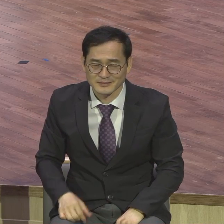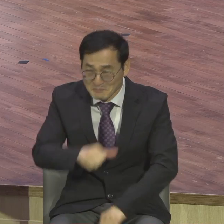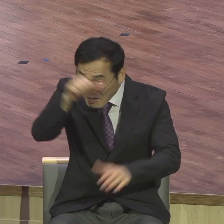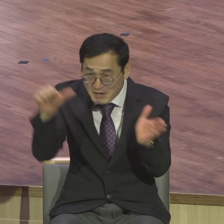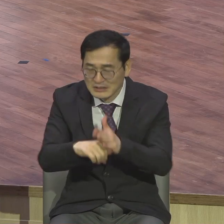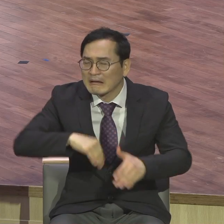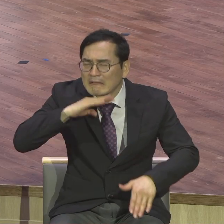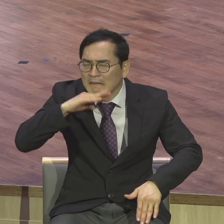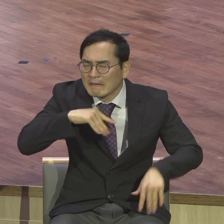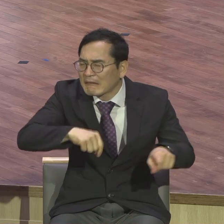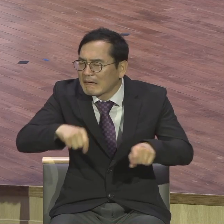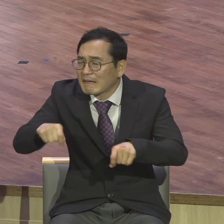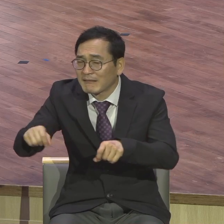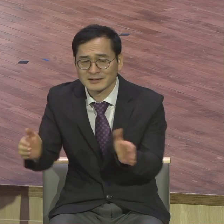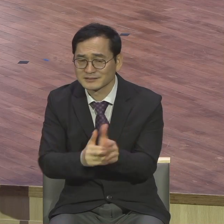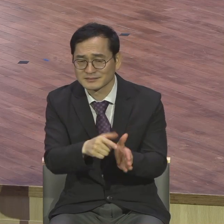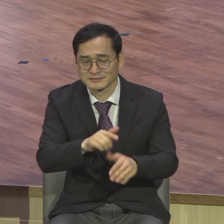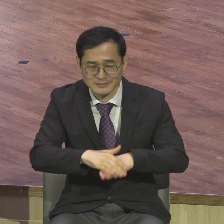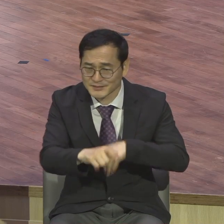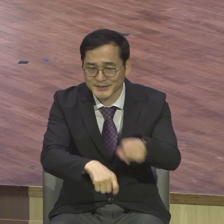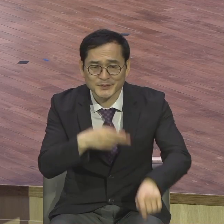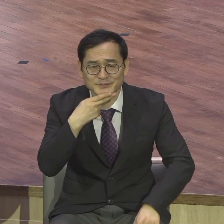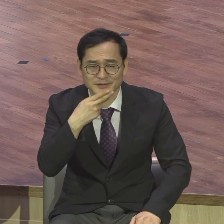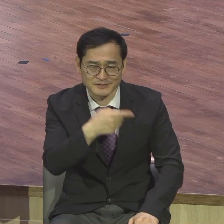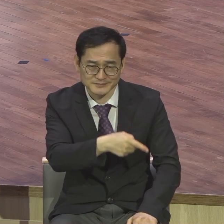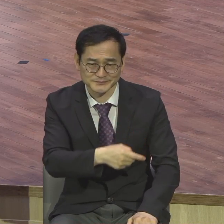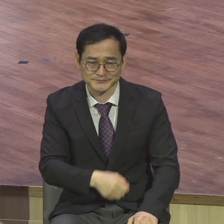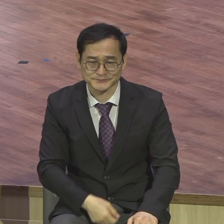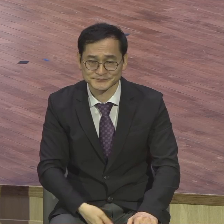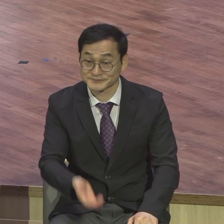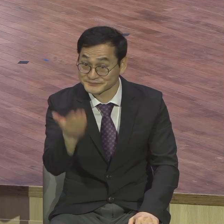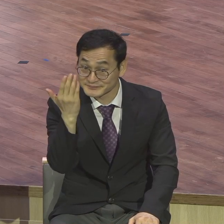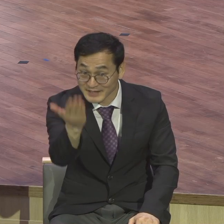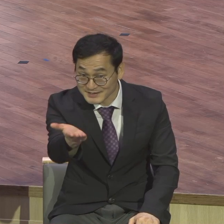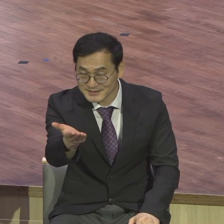자신에게 물어보십시오 당신은 가난한 사람입니까